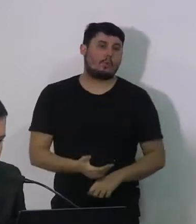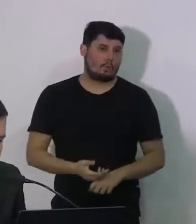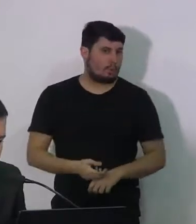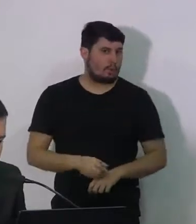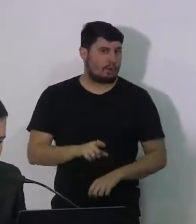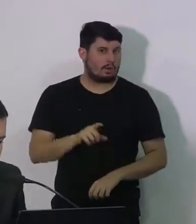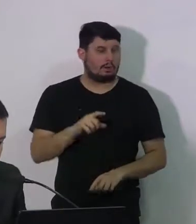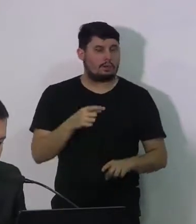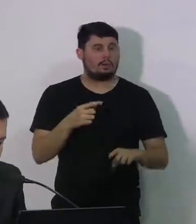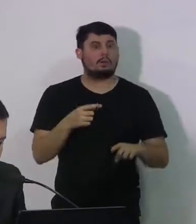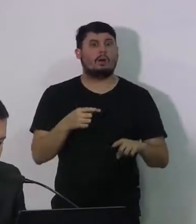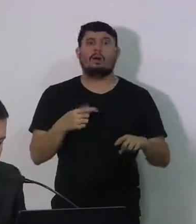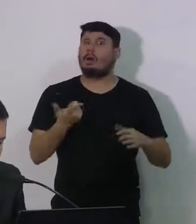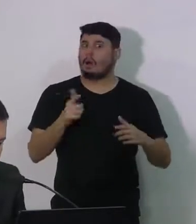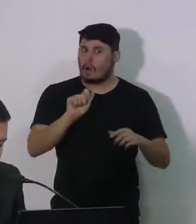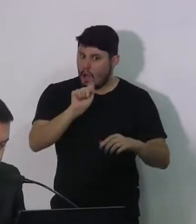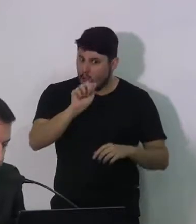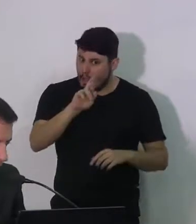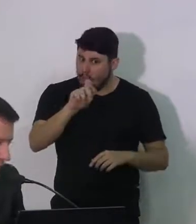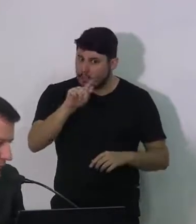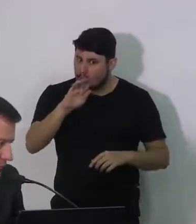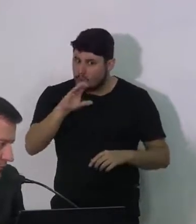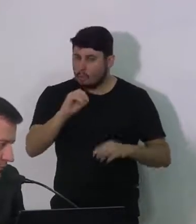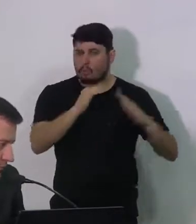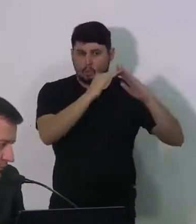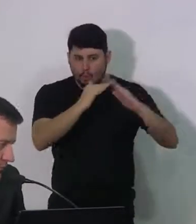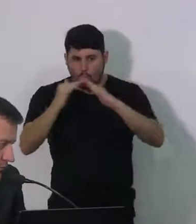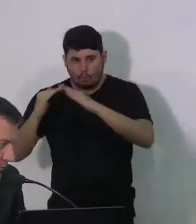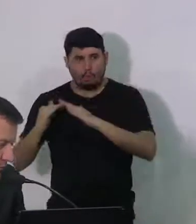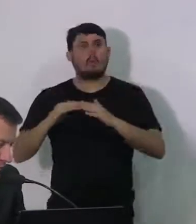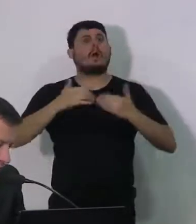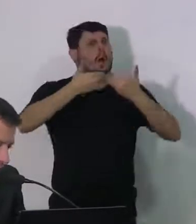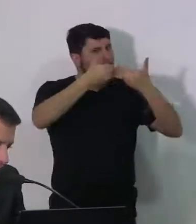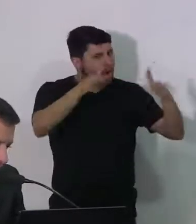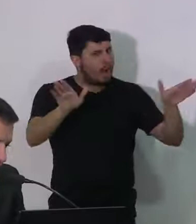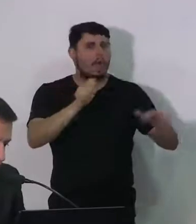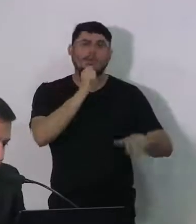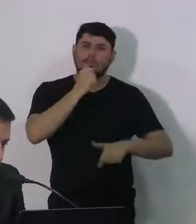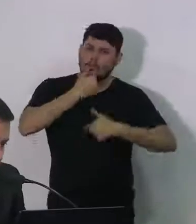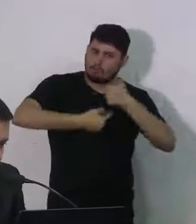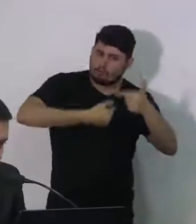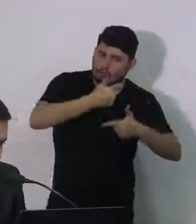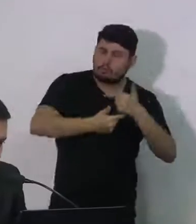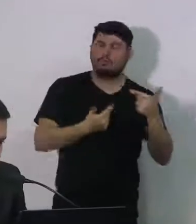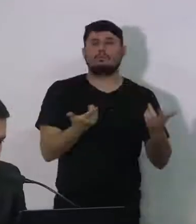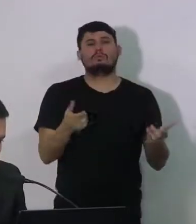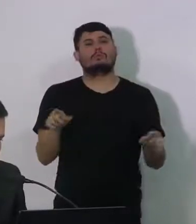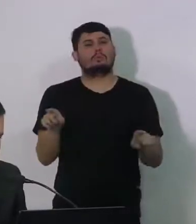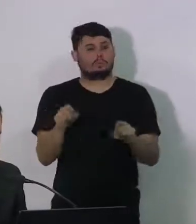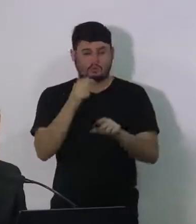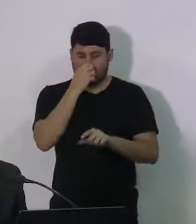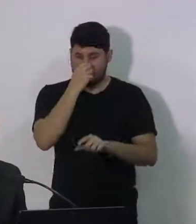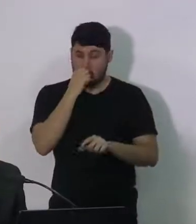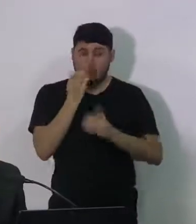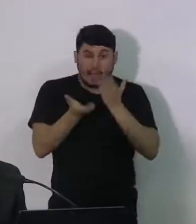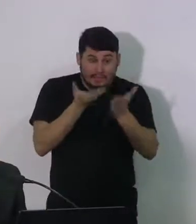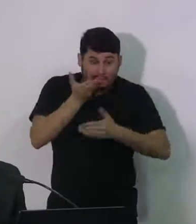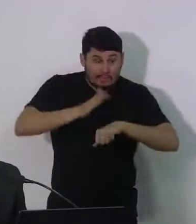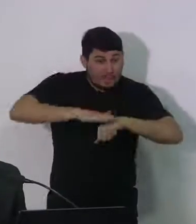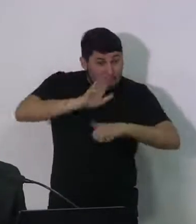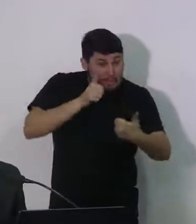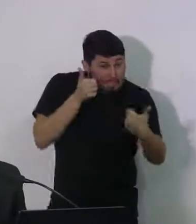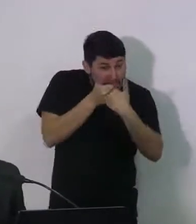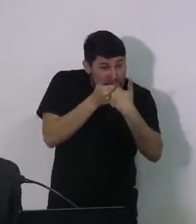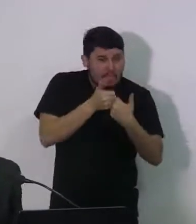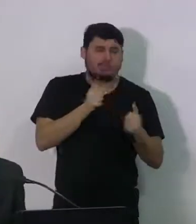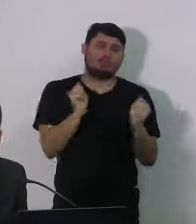é importante dizer, o abrigo funcionando, o centro pobre funcionando, a distribuição de alimentação funcionando, o atendimento mais próximo das equipes de